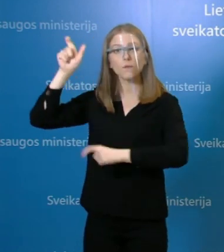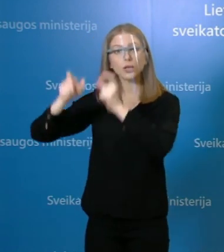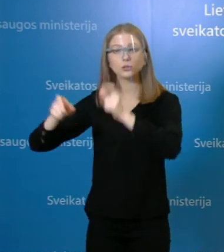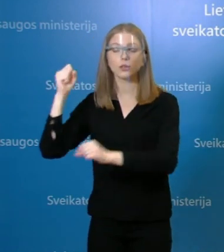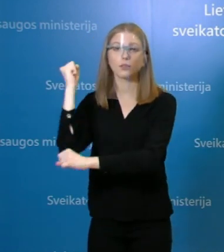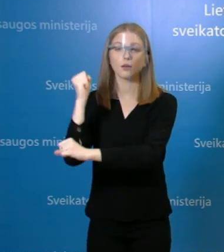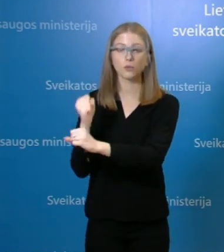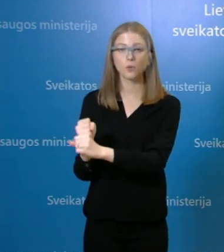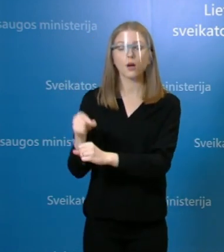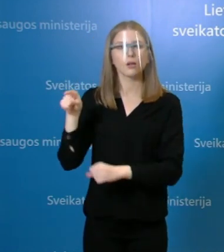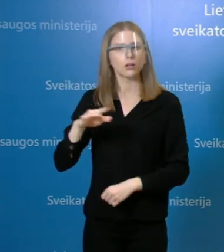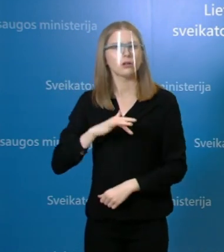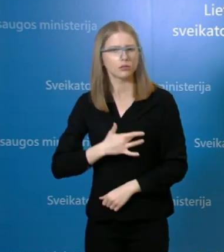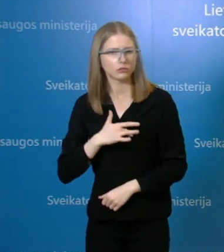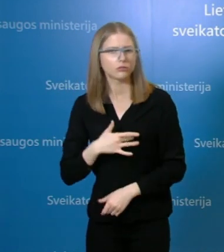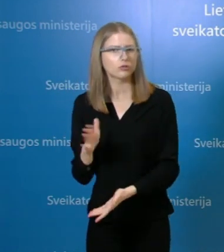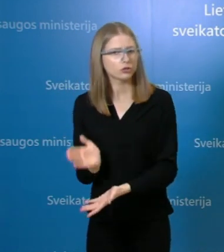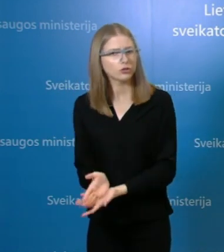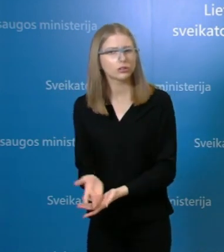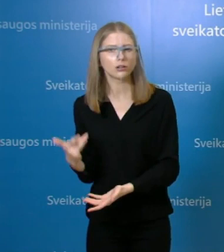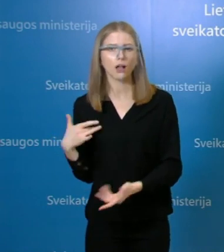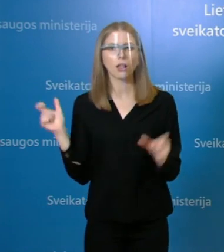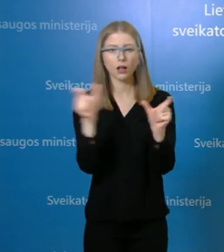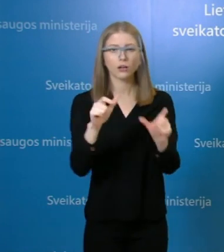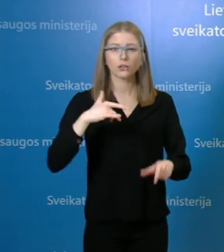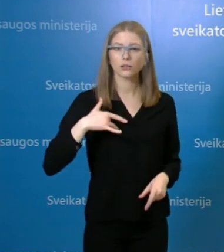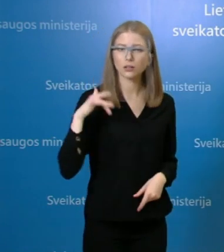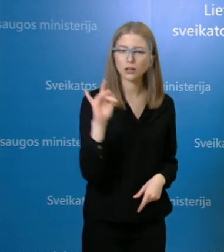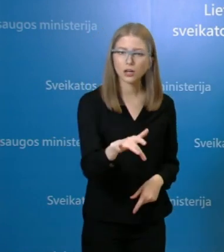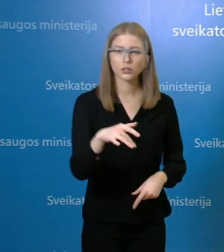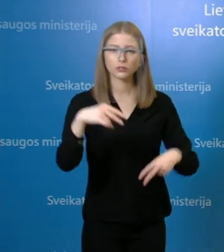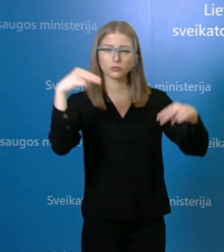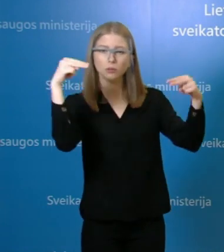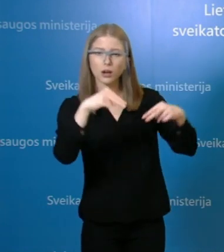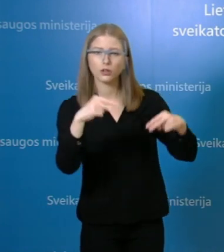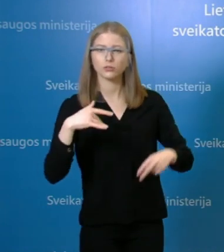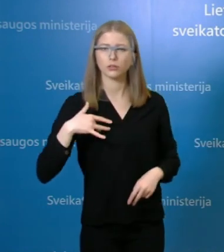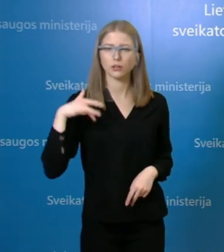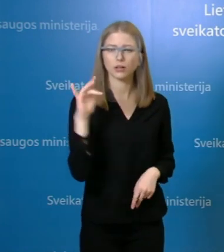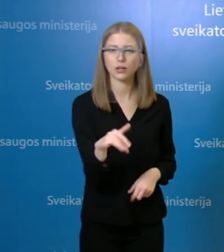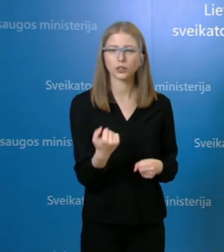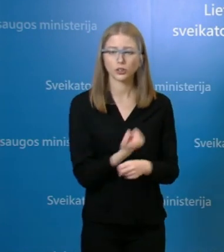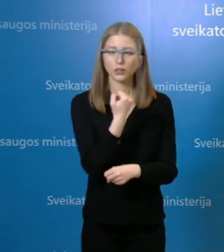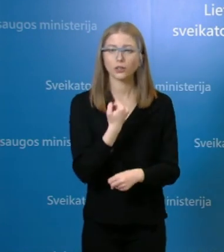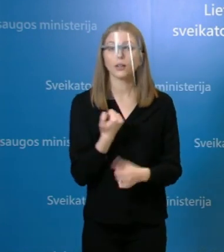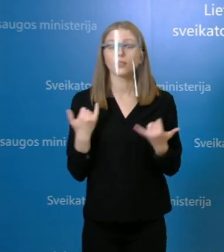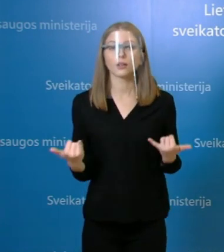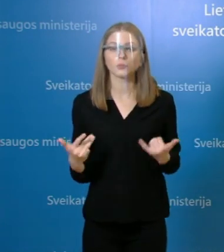kažkas bus daroma griežčiau, ar tai yra iš tiesų na, natūralu, kad karantino sąlygos